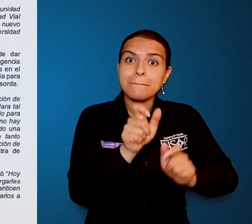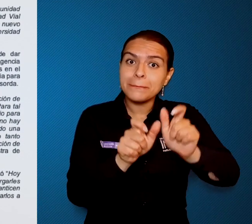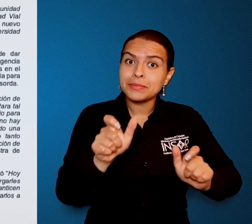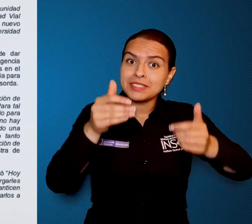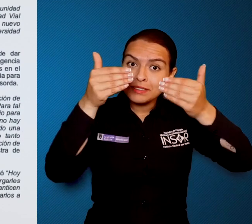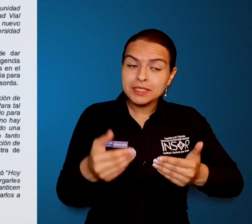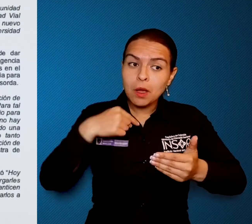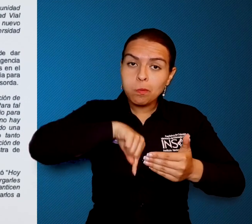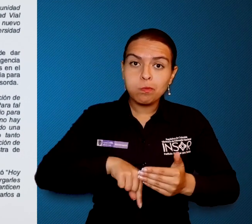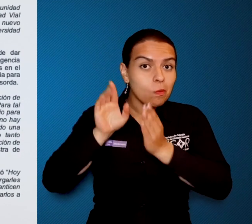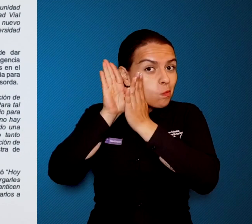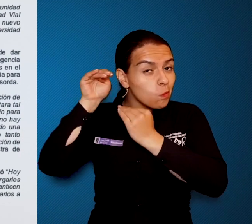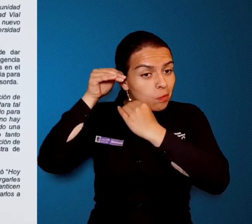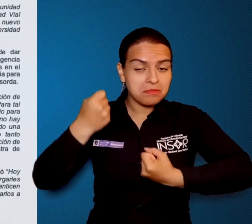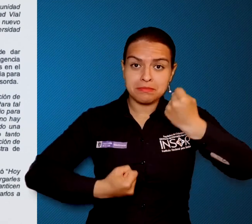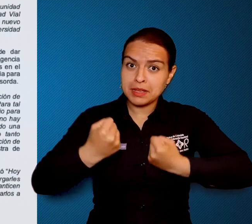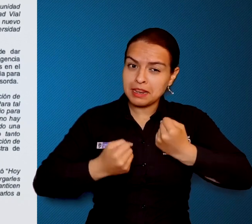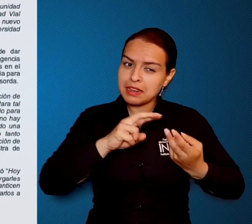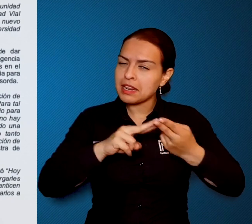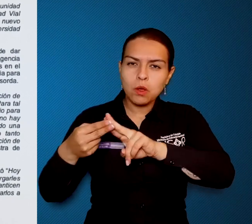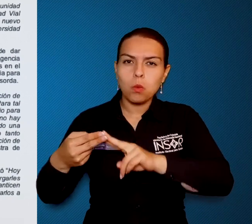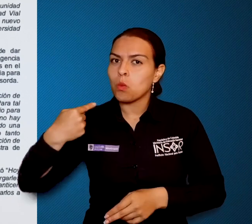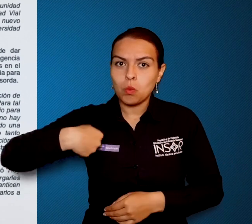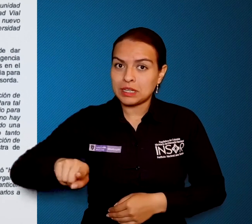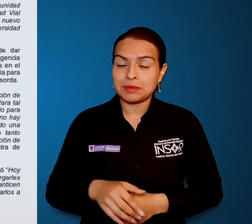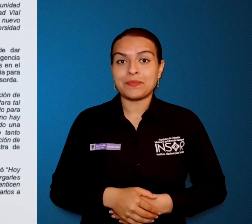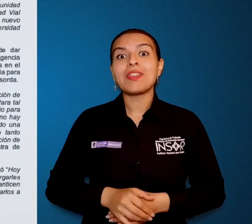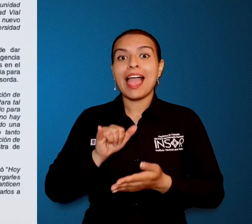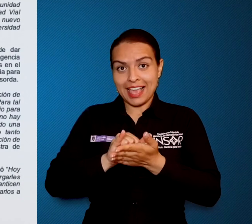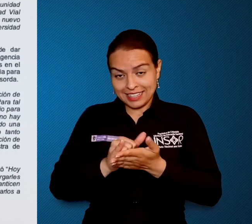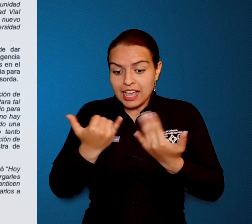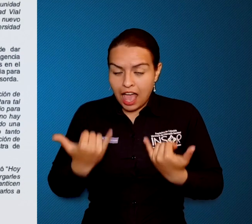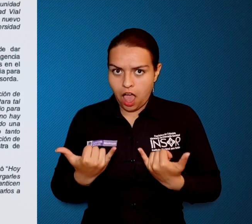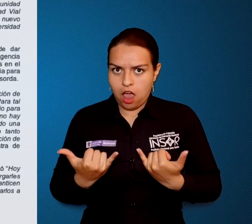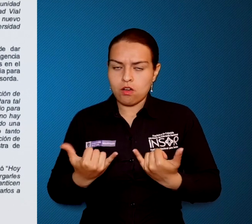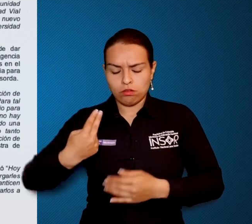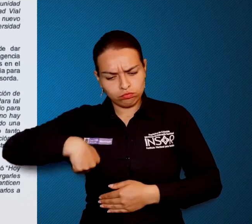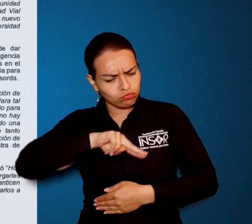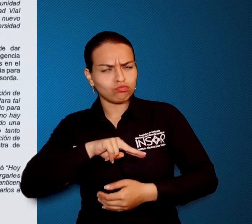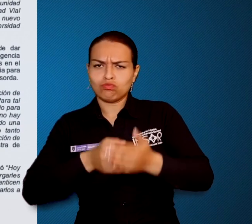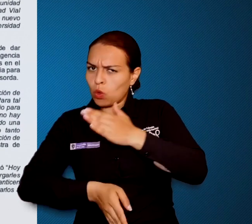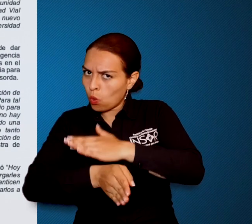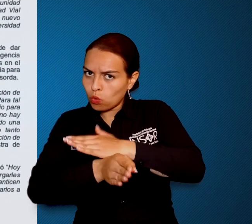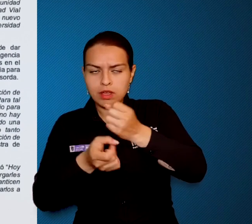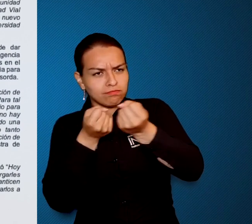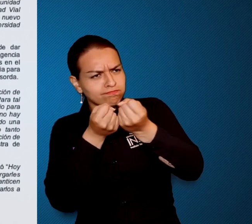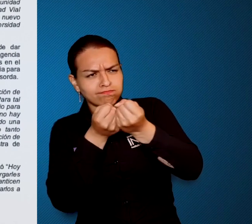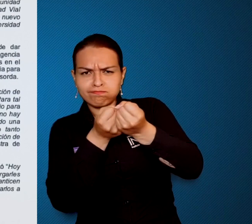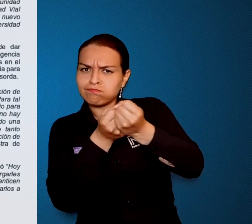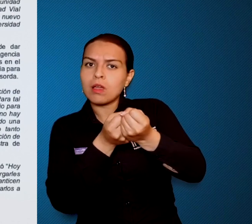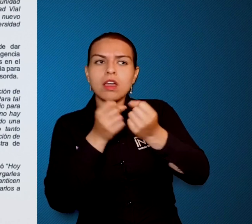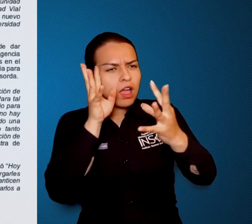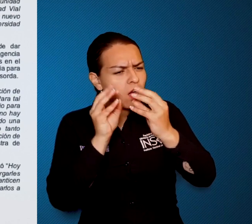cuando una persona en condición de discapacidad auditiva está al volante. Por lo tanto, continuaremos desde esta